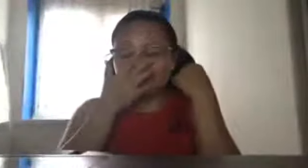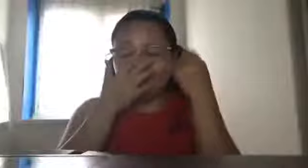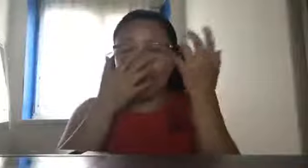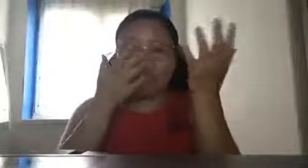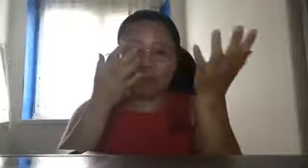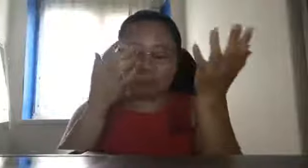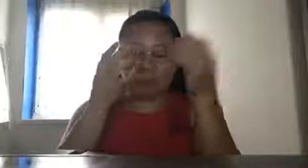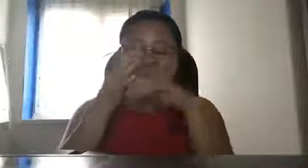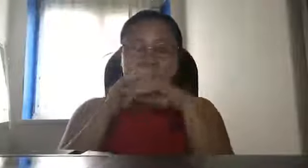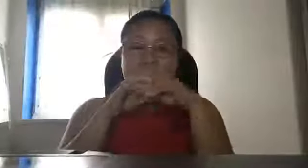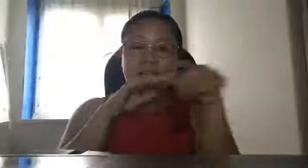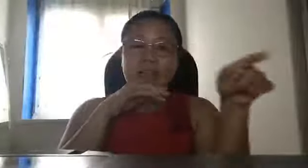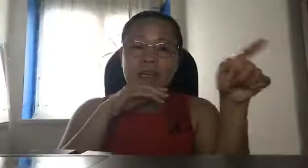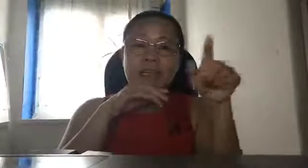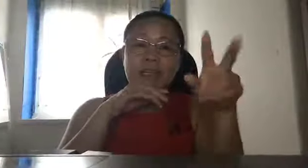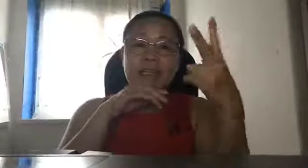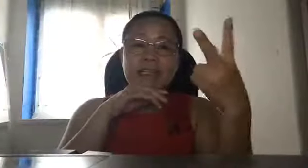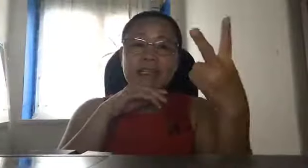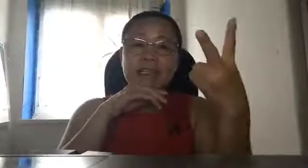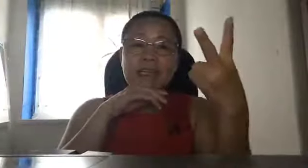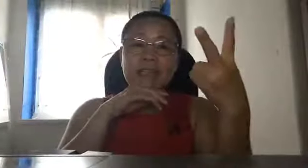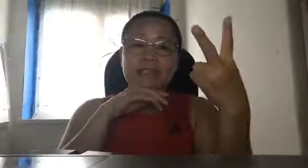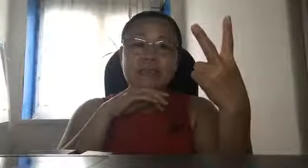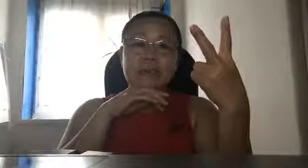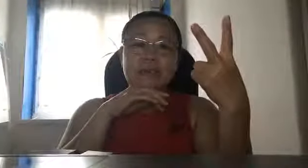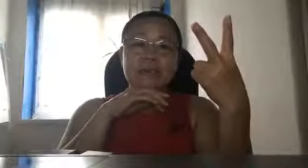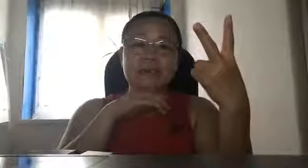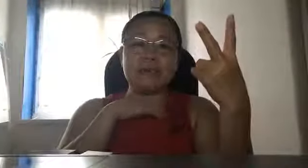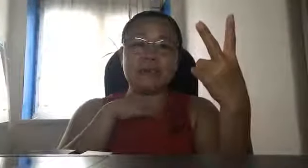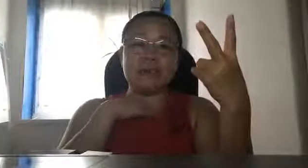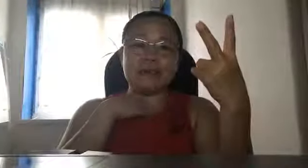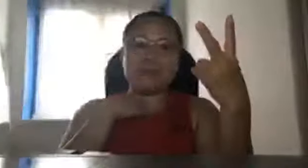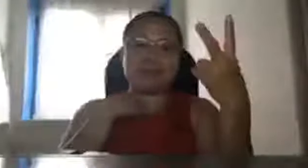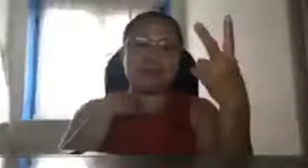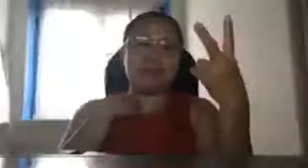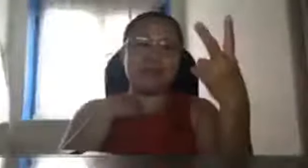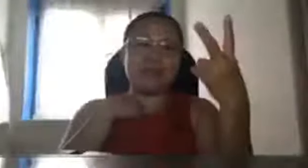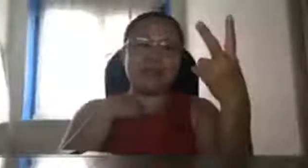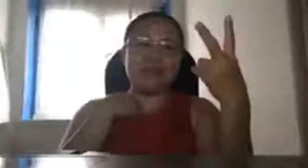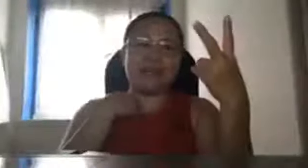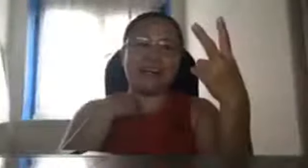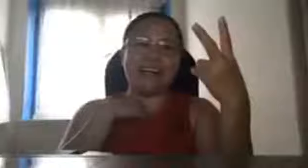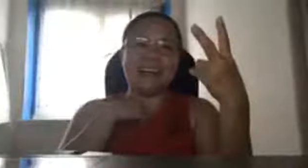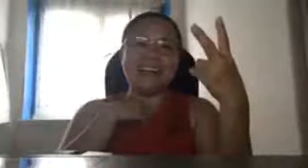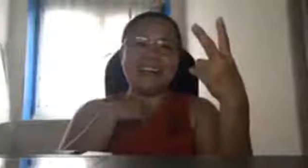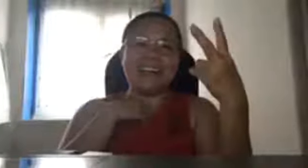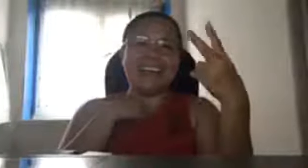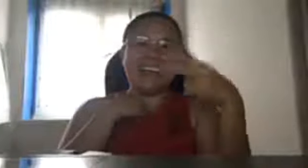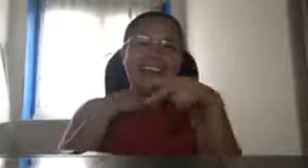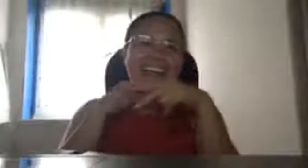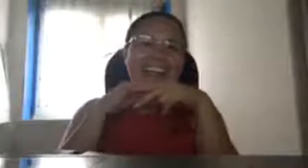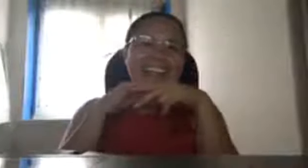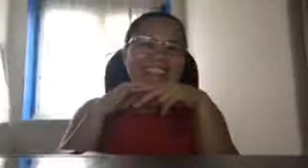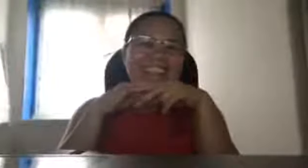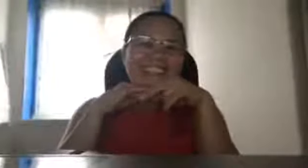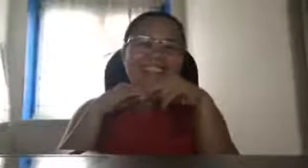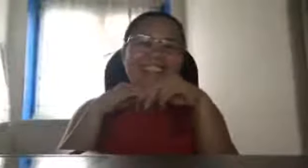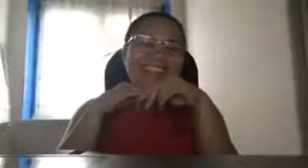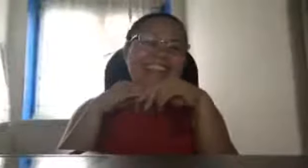malaman nyo kung ano talaga yan na yan na lang dalawang hong global habang nabubuhay pa si Andrele